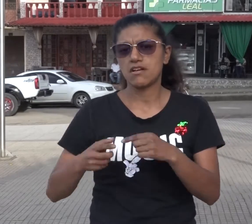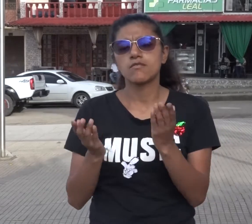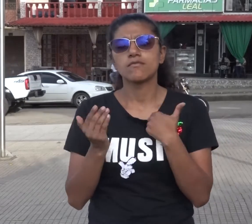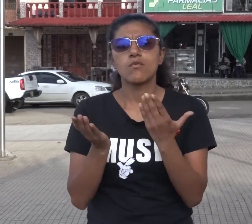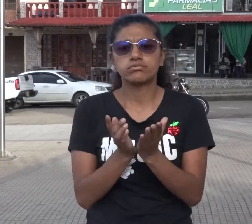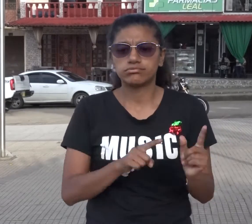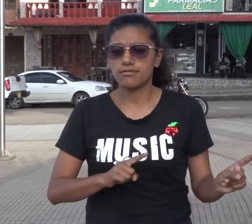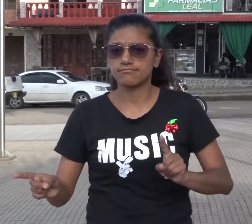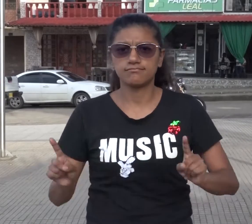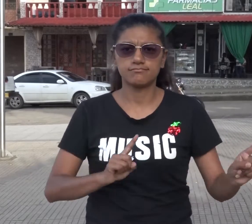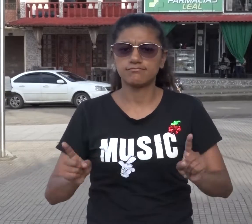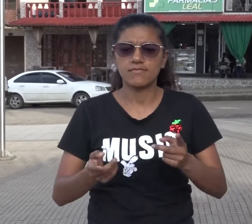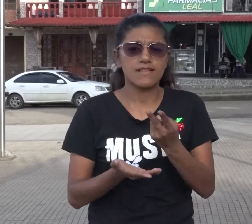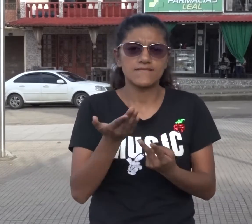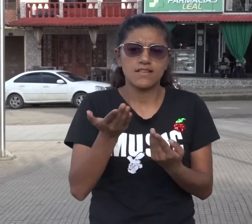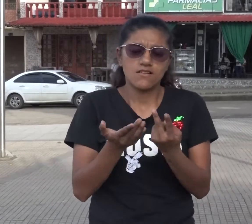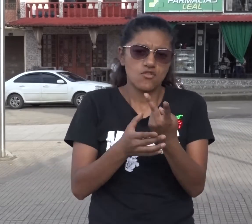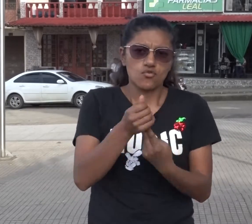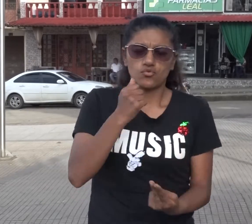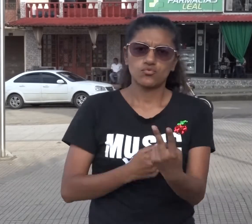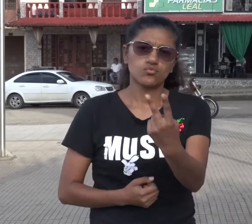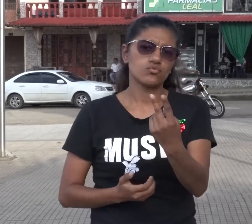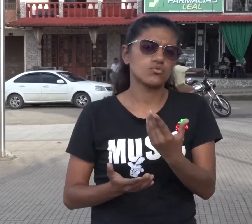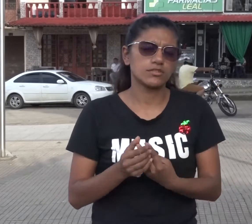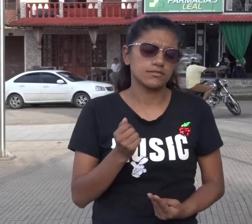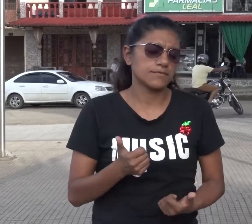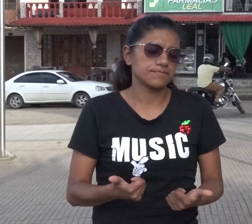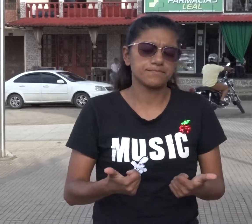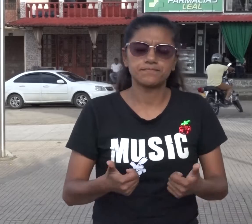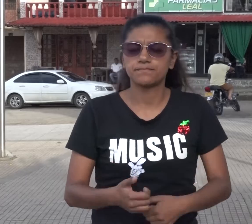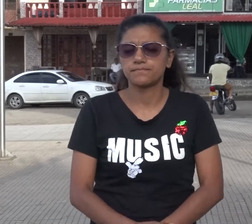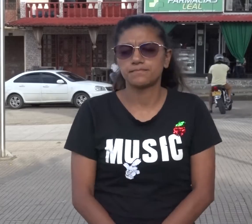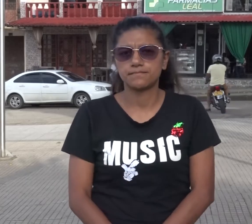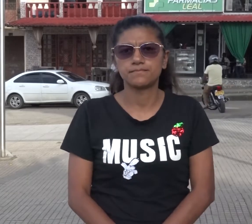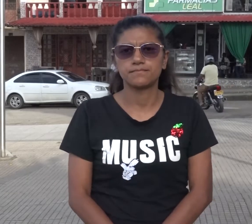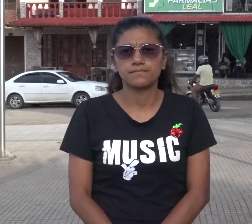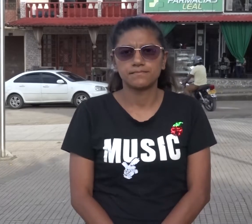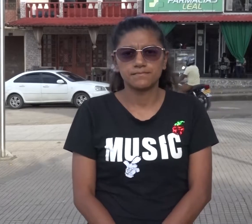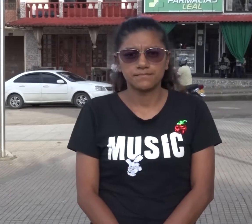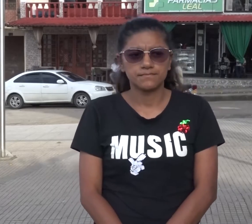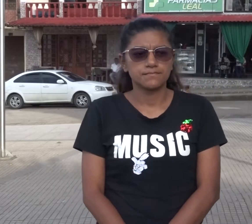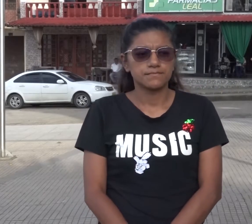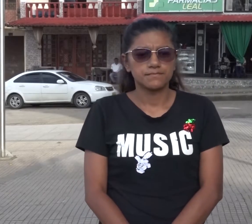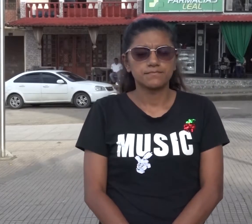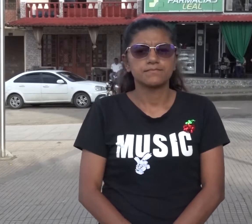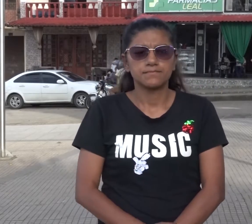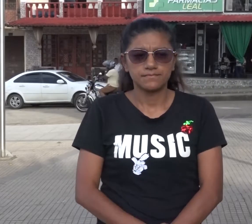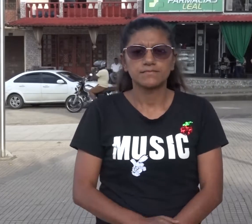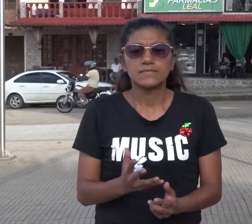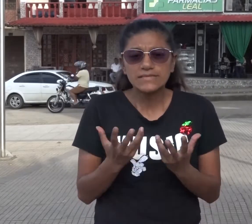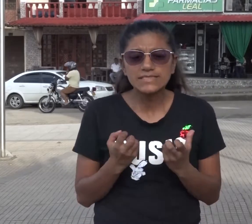luego nos vinimos aquí, aquí estamos las dos, aprendió a trabajar.